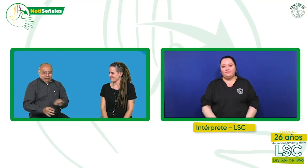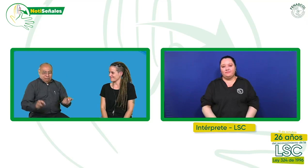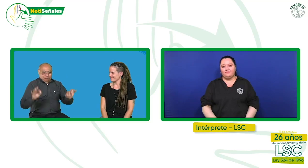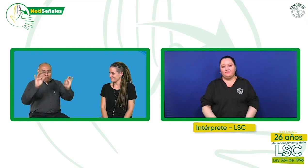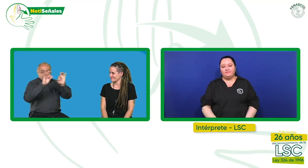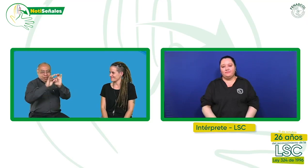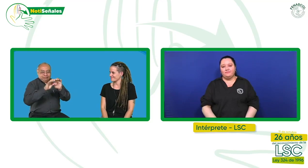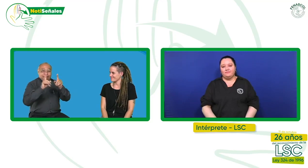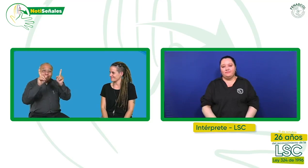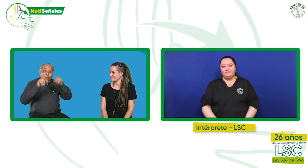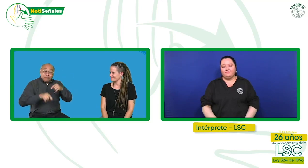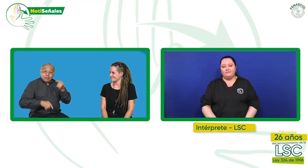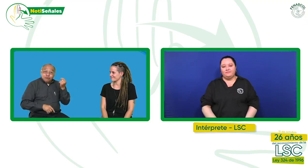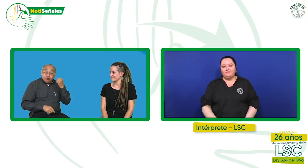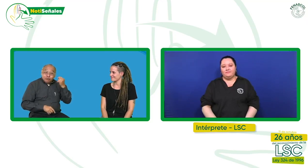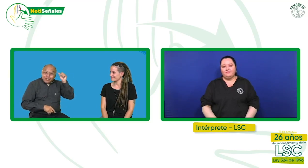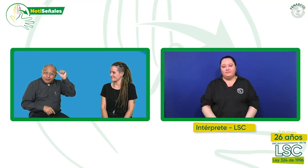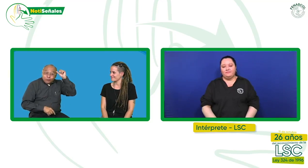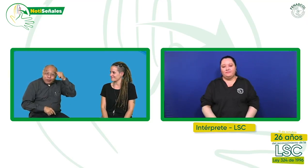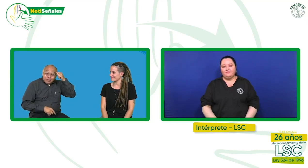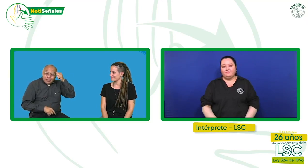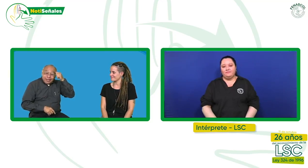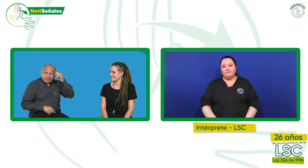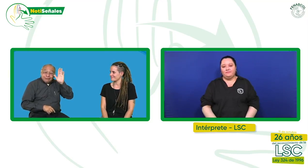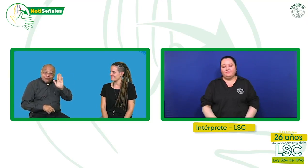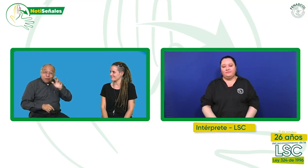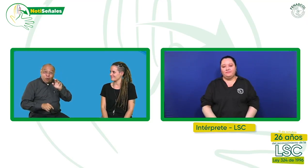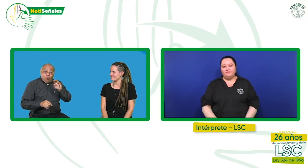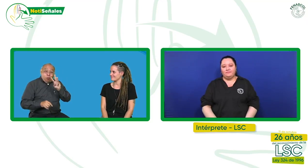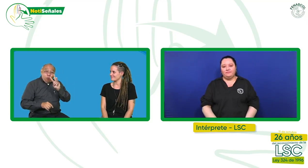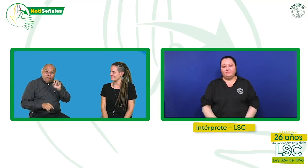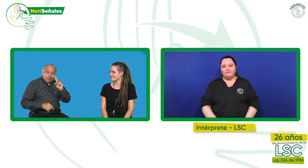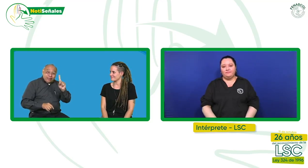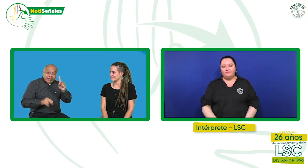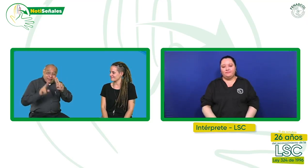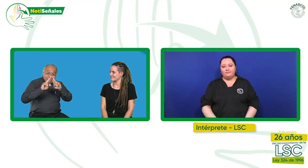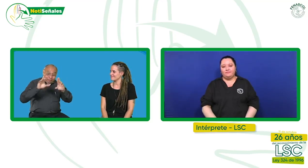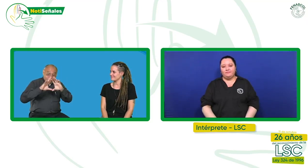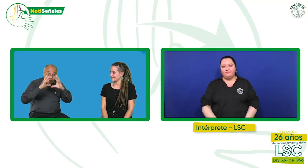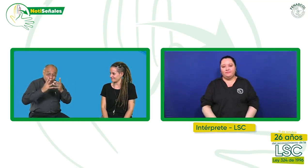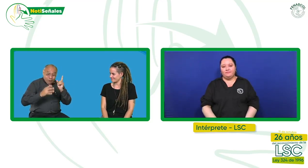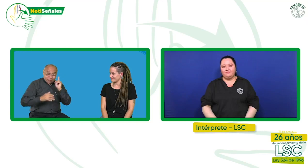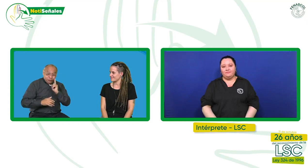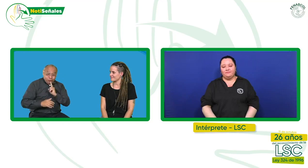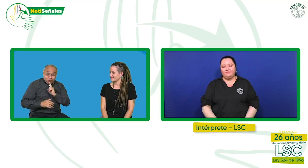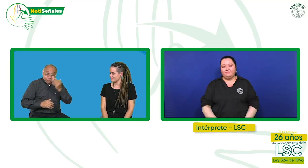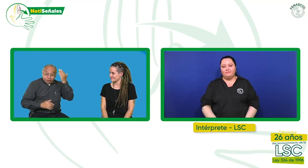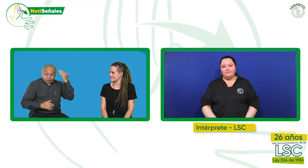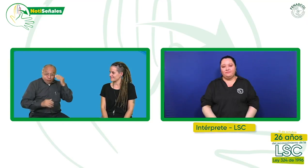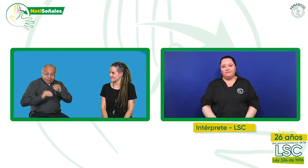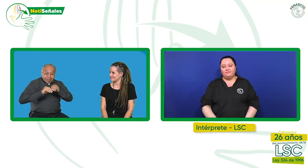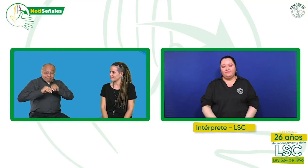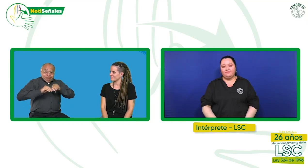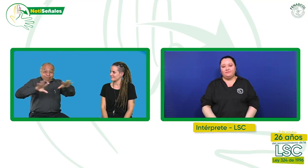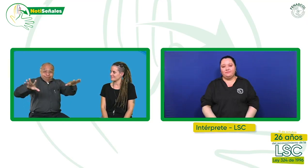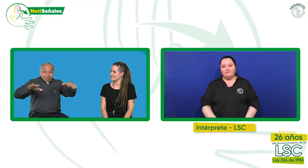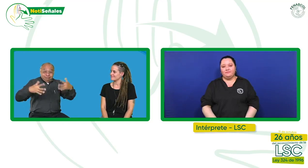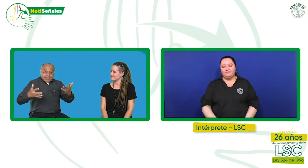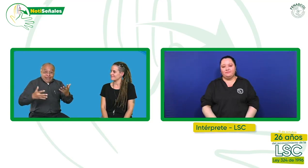esa experiencia y que construyamos también lo propio acá en Colombia. Ahora bien, recuerdan ustedes también que desde la Federación Mundial